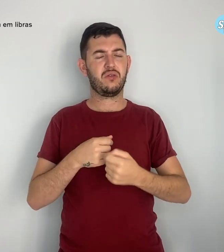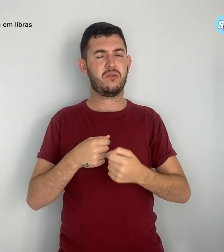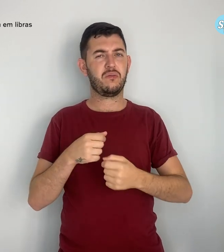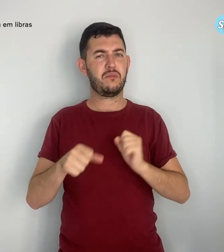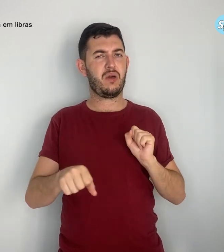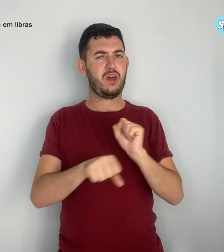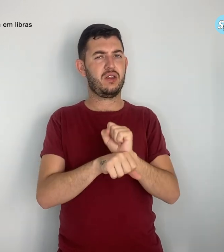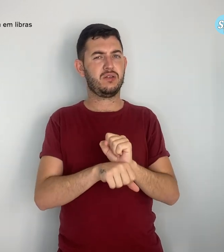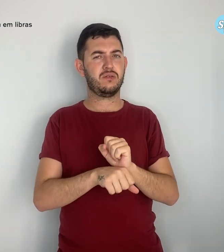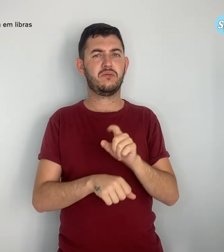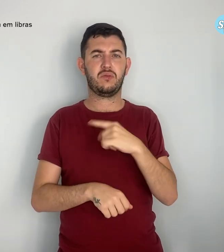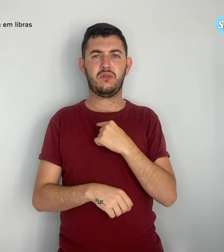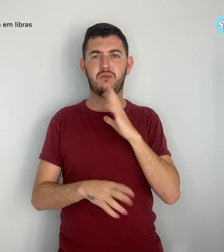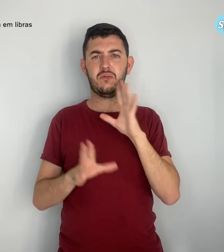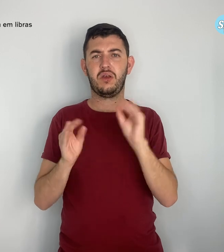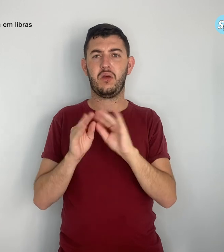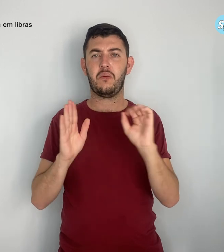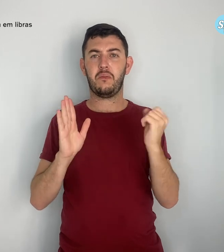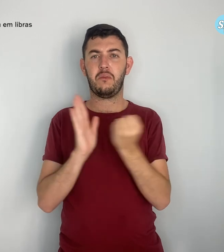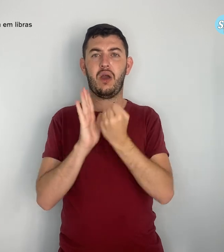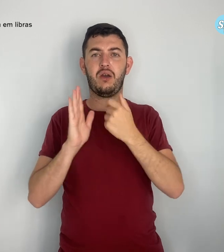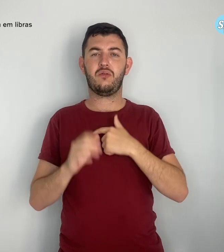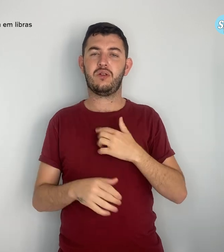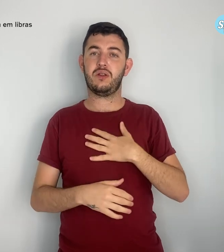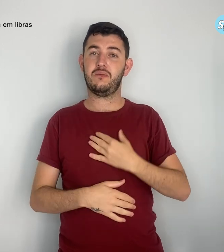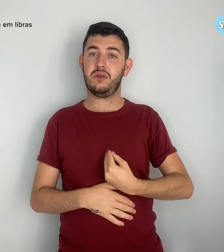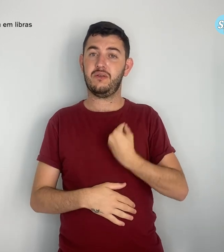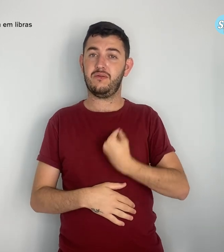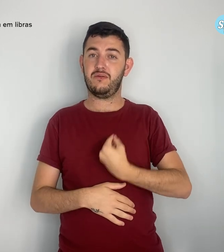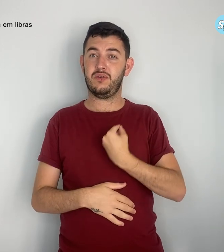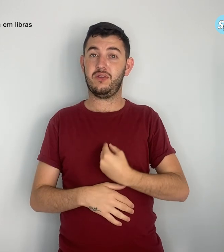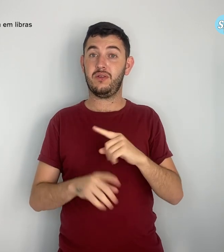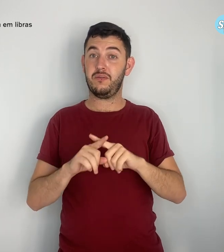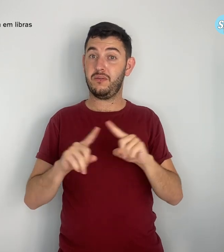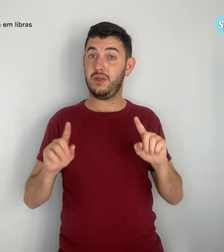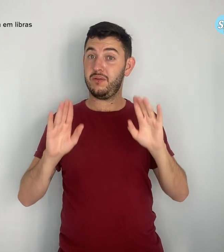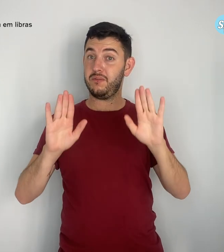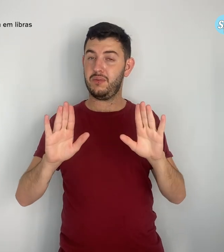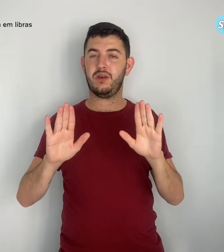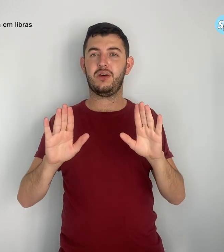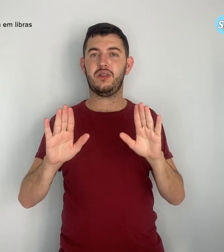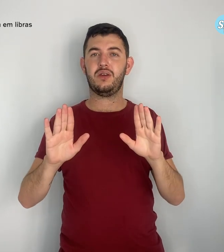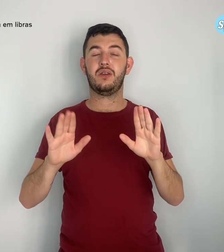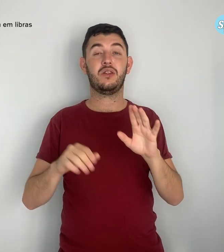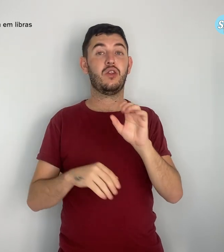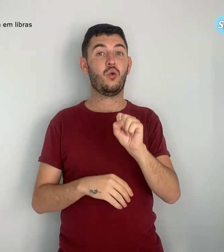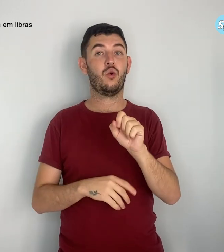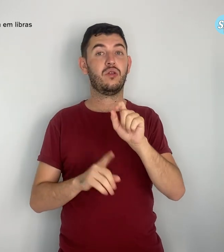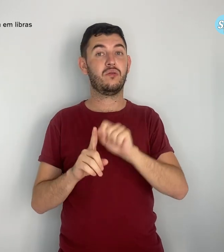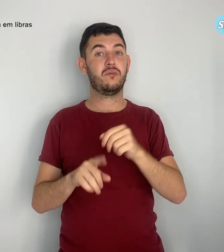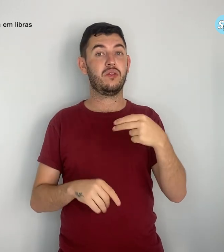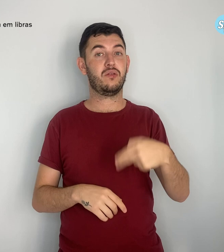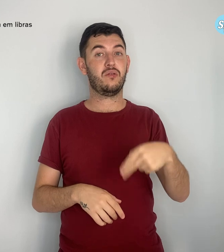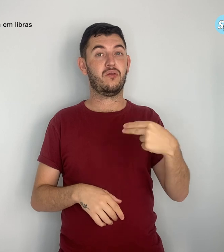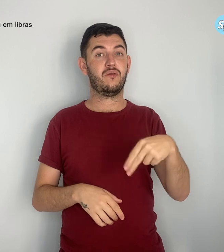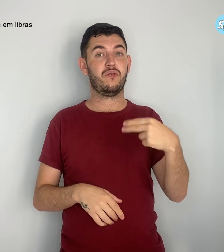seria um marco na minha vida. Mas também foi naquele 8 de novembro que depois de